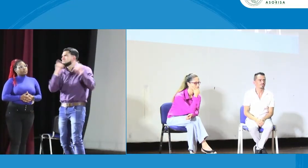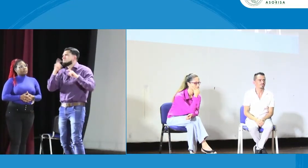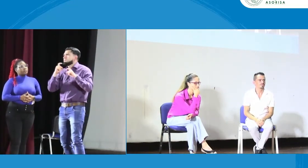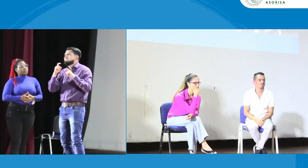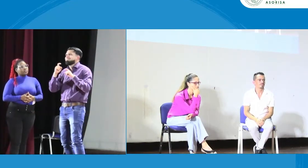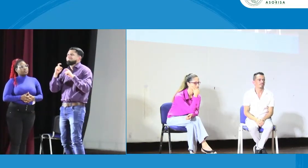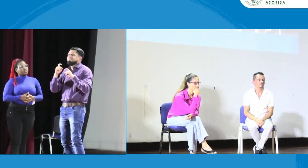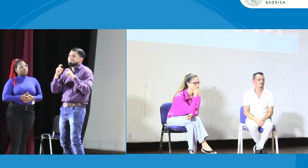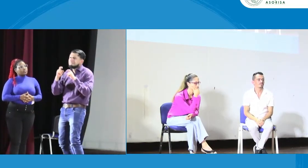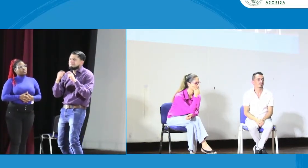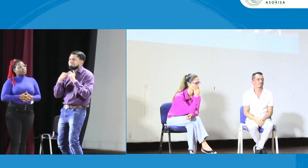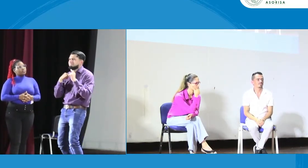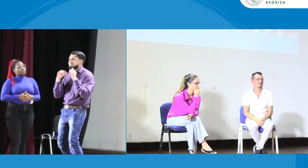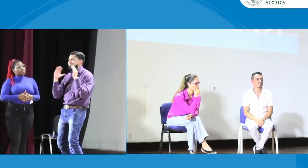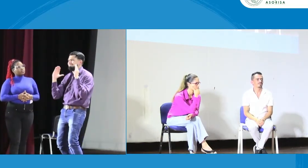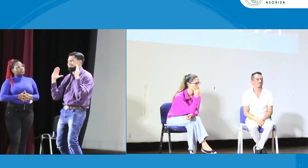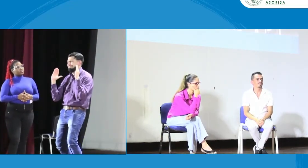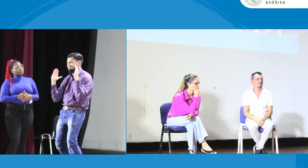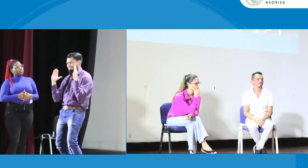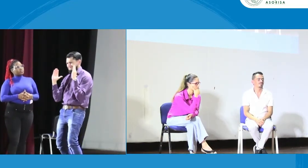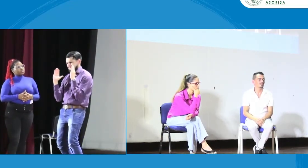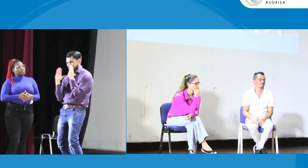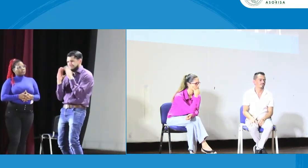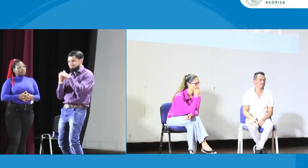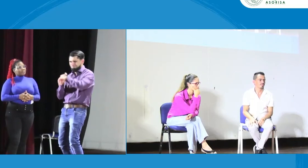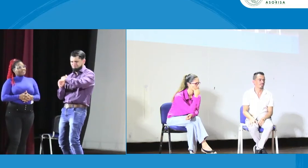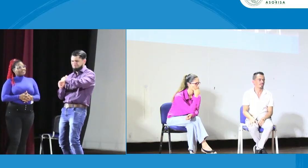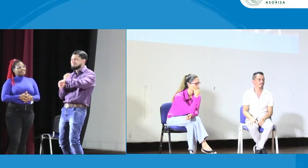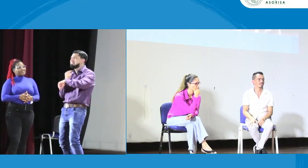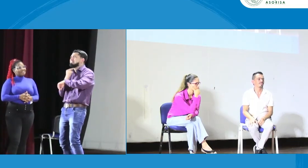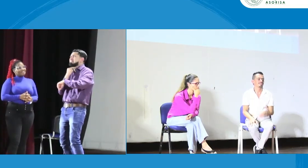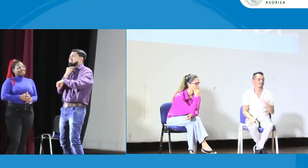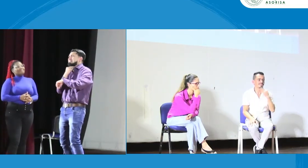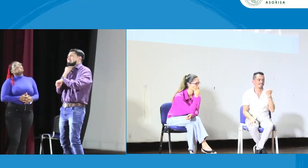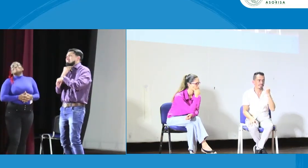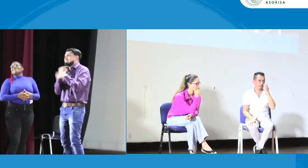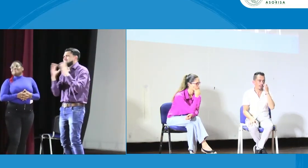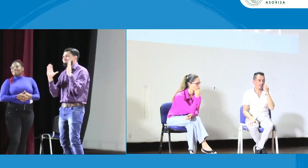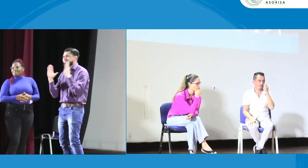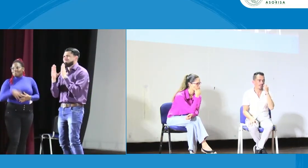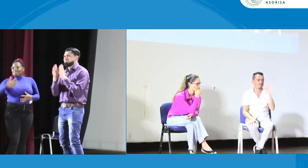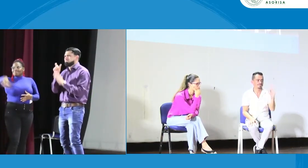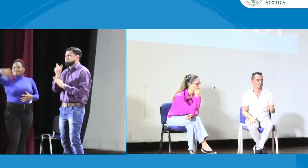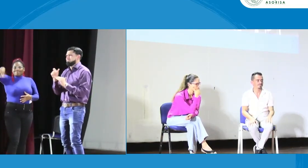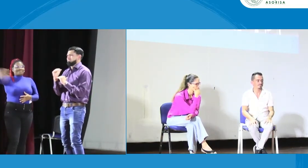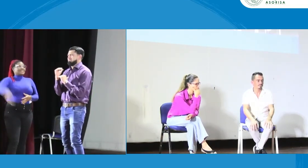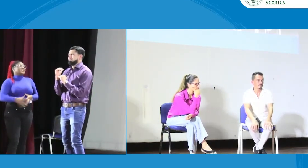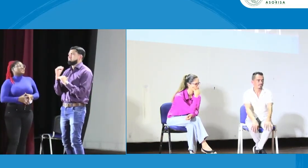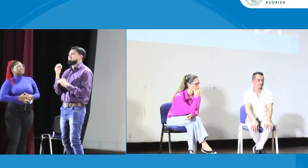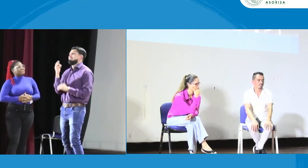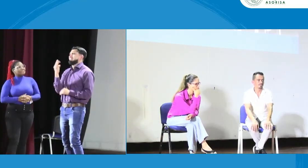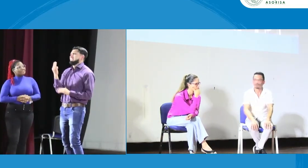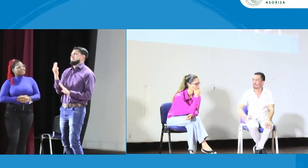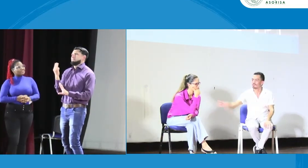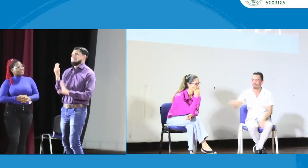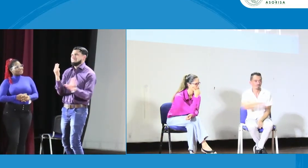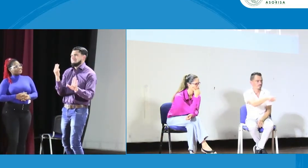Es que esas preguntas también deben ser lo más concisas posibles,